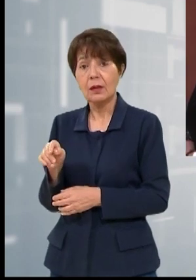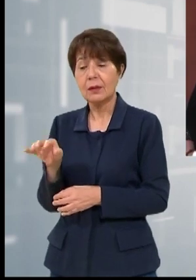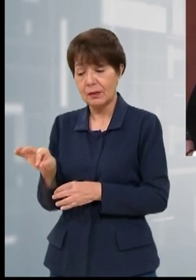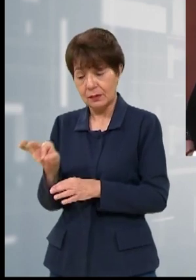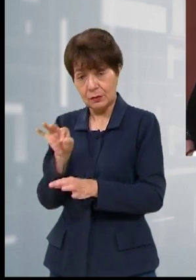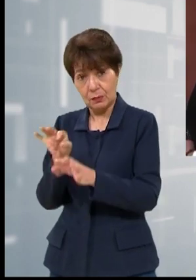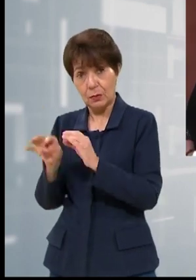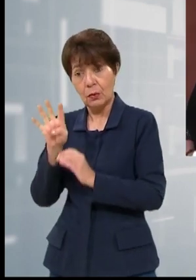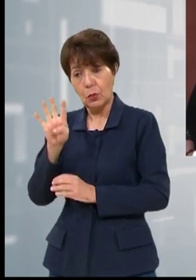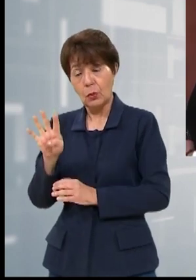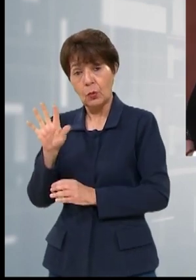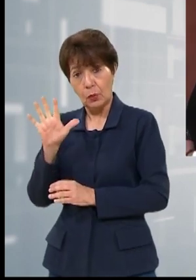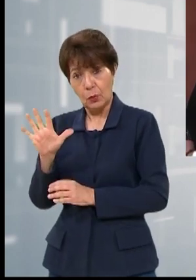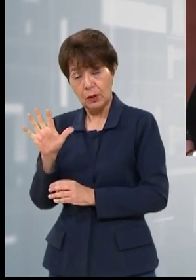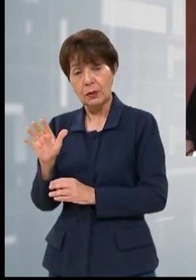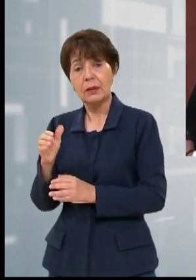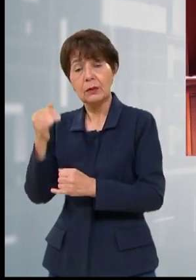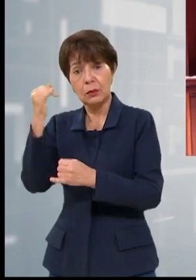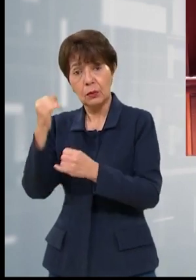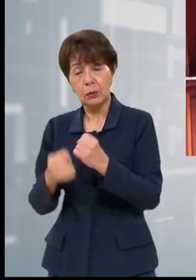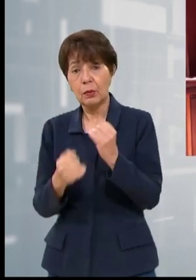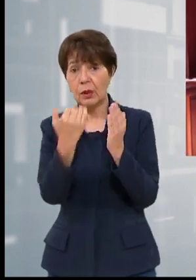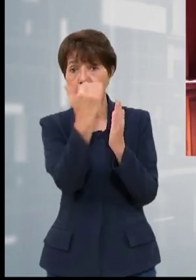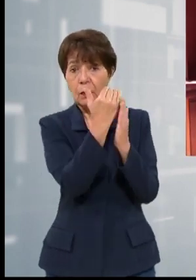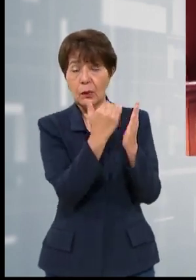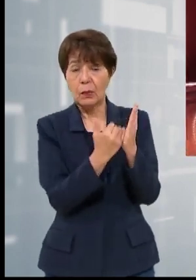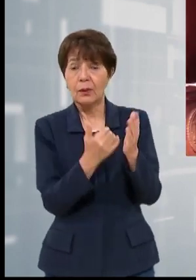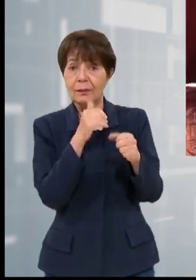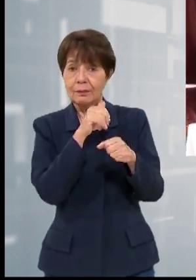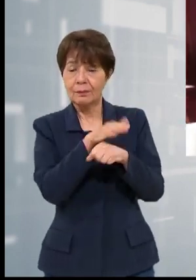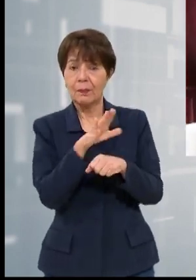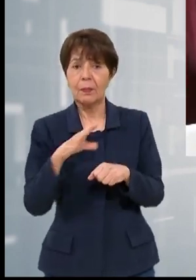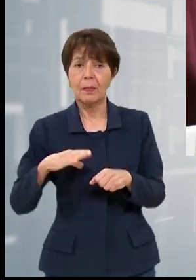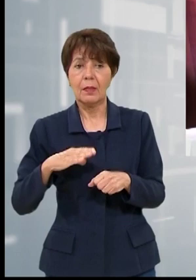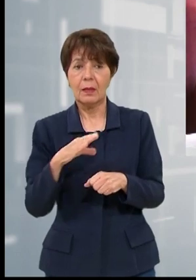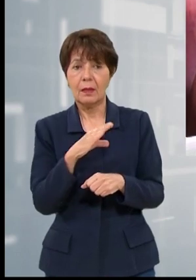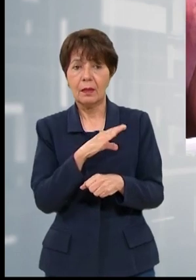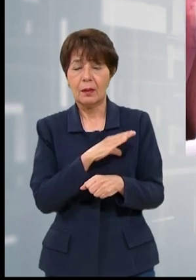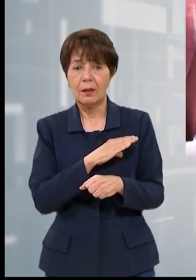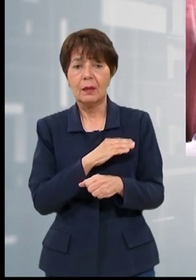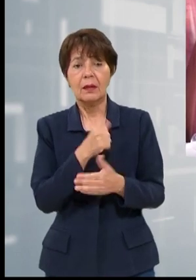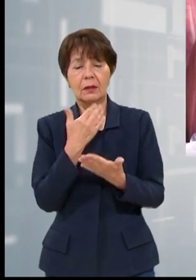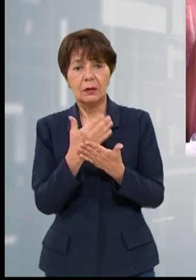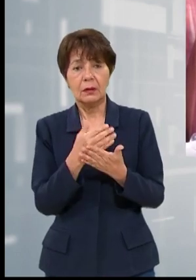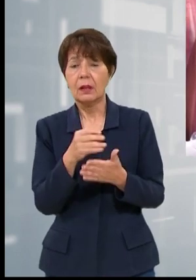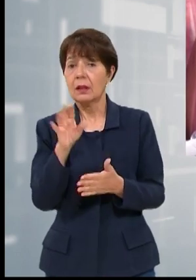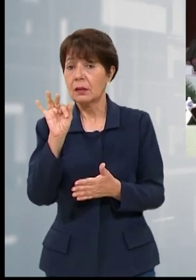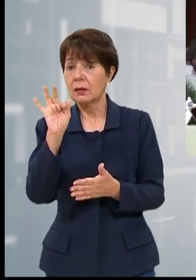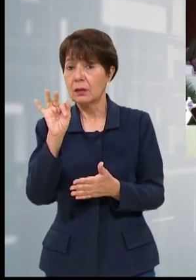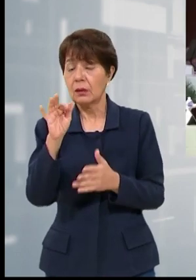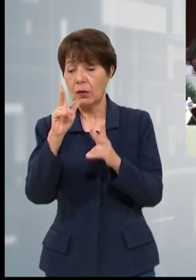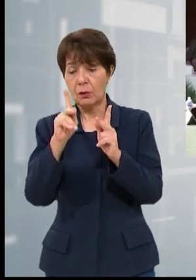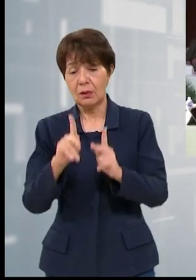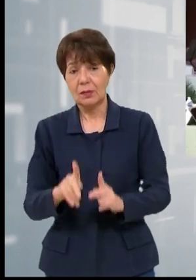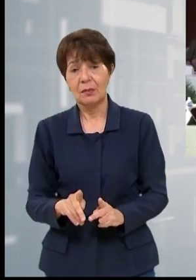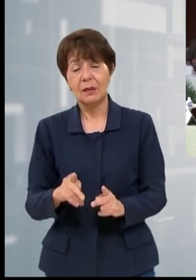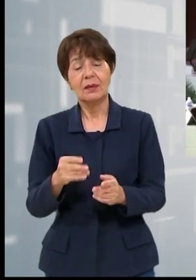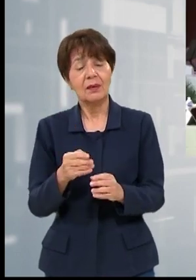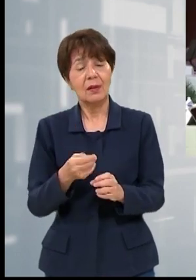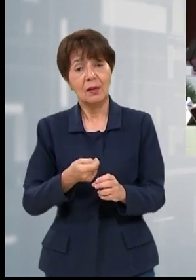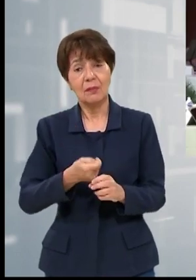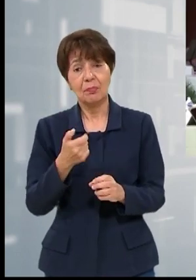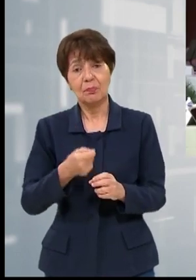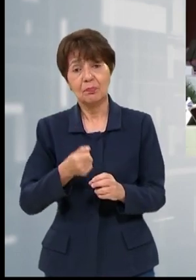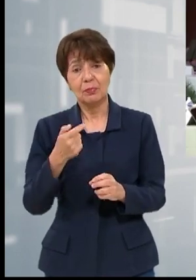candidatos que entrarán en el listado final que será enviado al Congreso Nacional. La última etapa de tachas dejó fuera 19 personas este fin de semana,